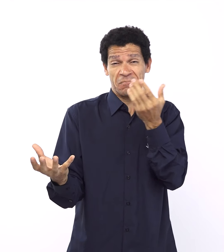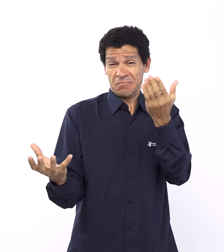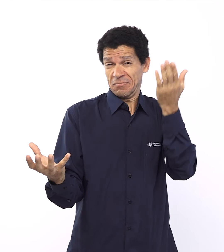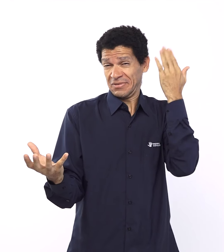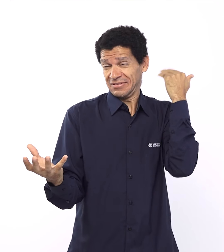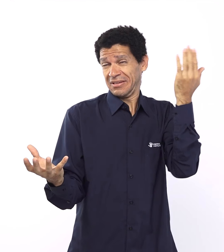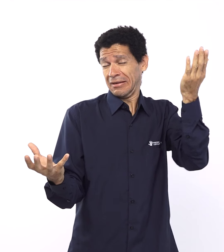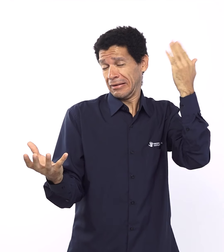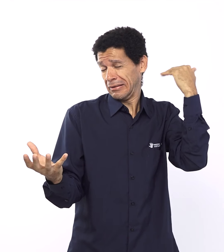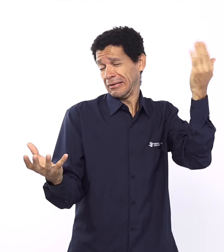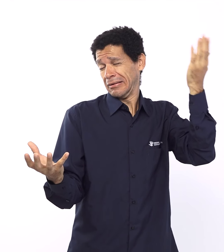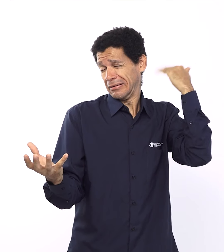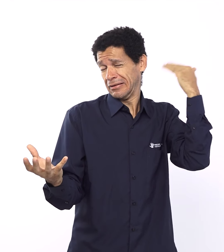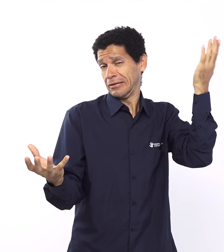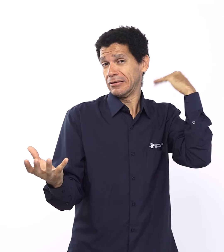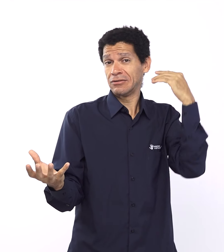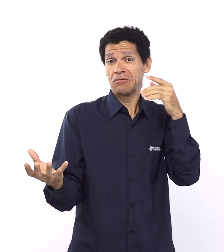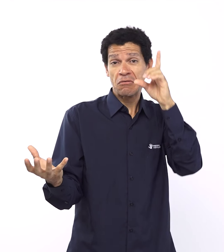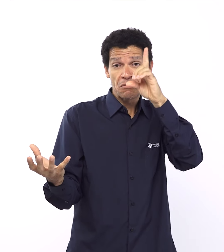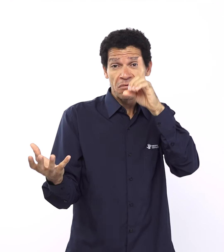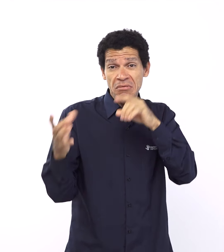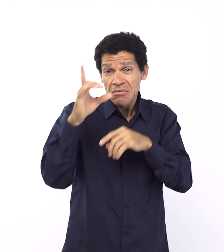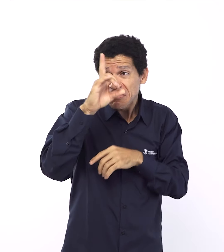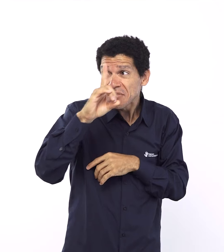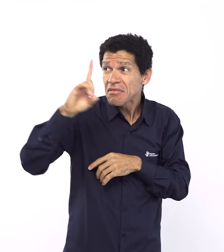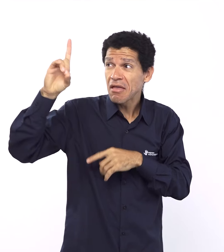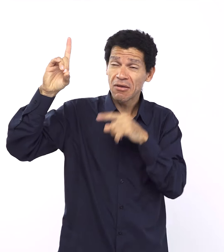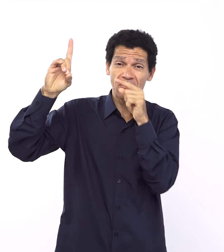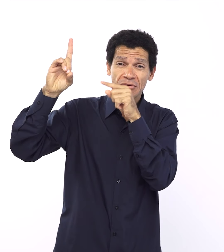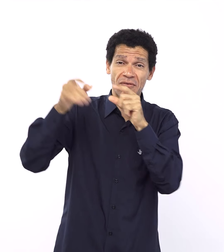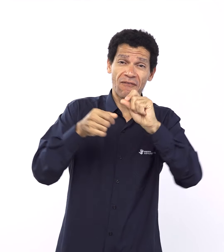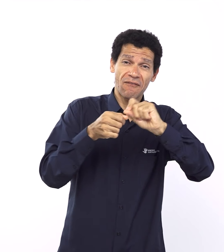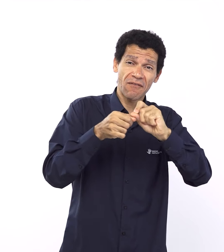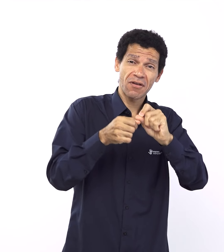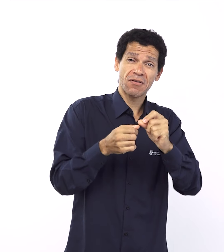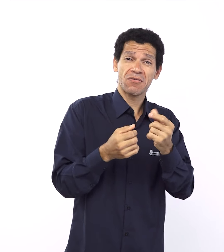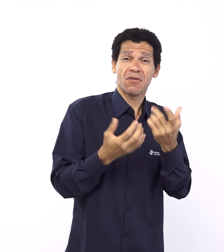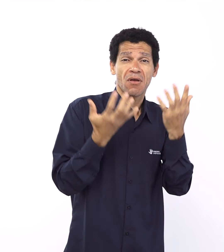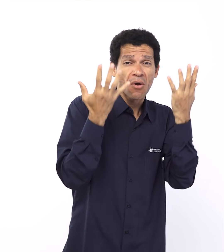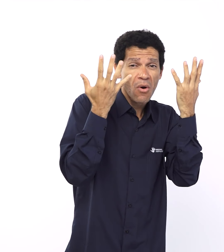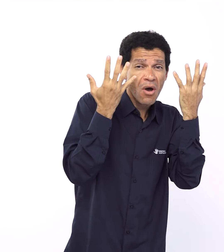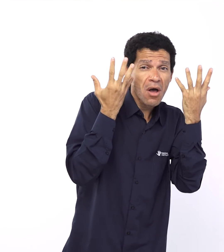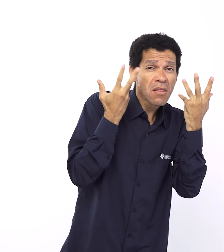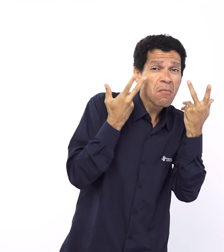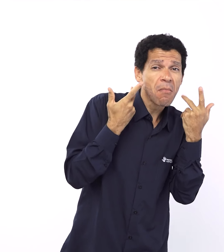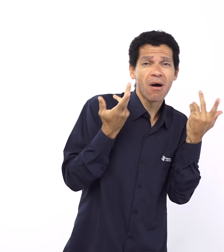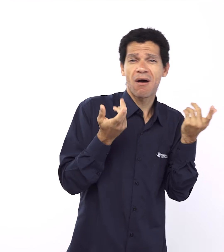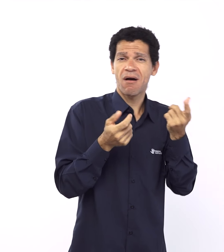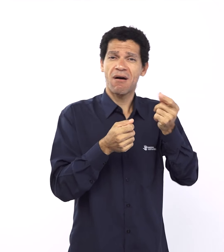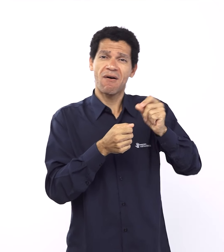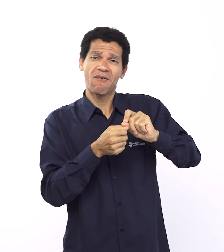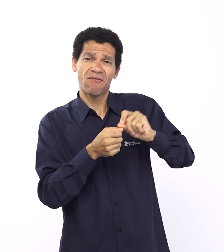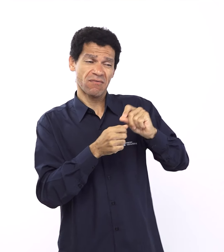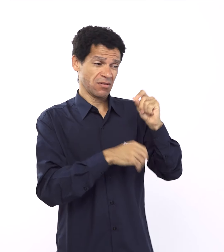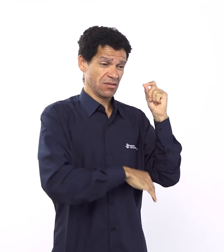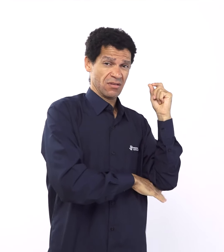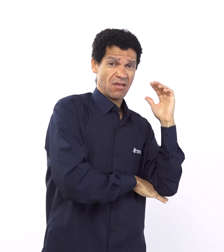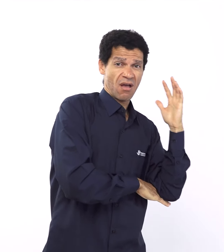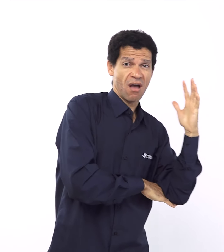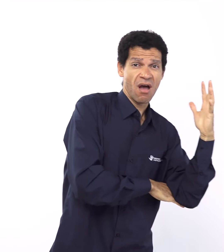aqui, criar tudo para o homem antes, dar o domínio e tal, isso tudo é graça, né? Ele fez sem que, sem que as criaturas,